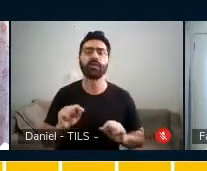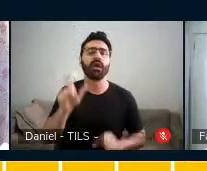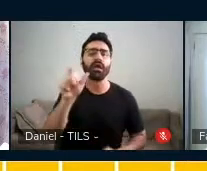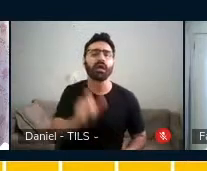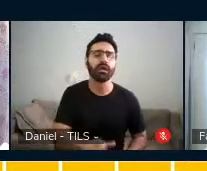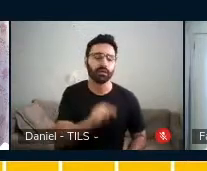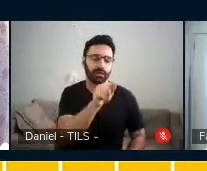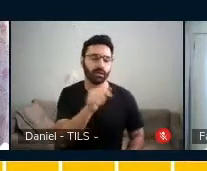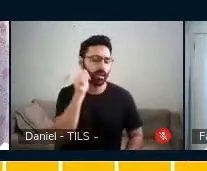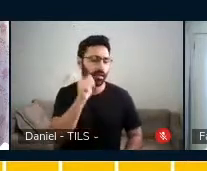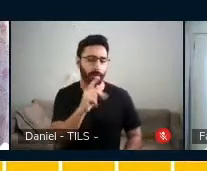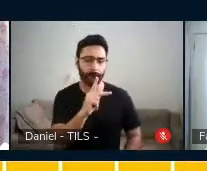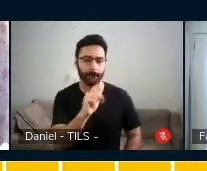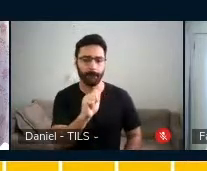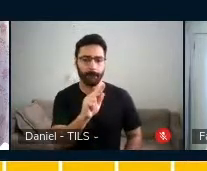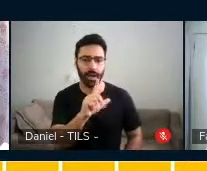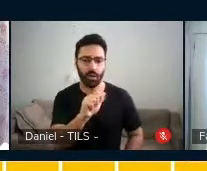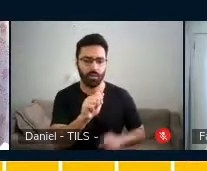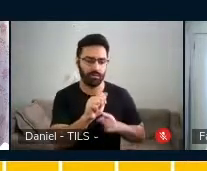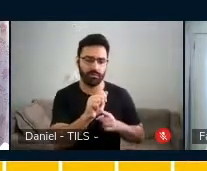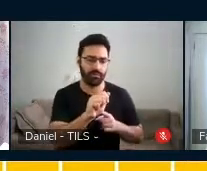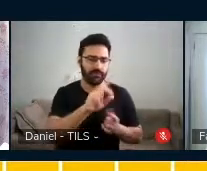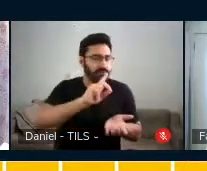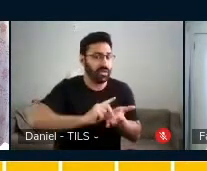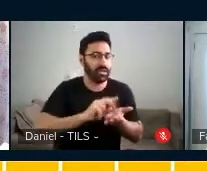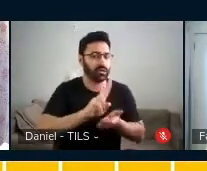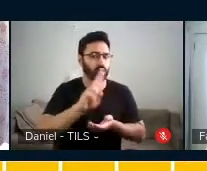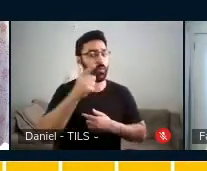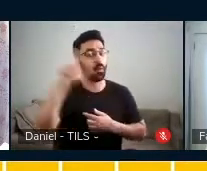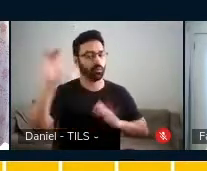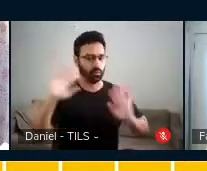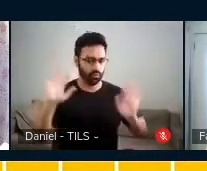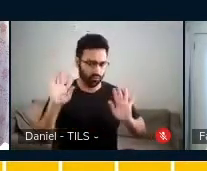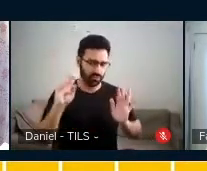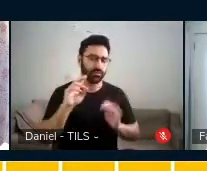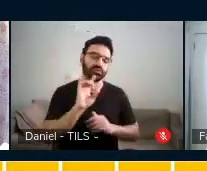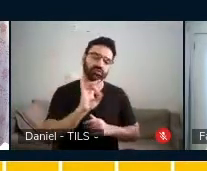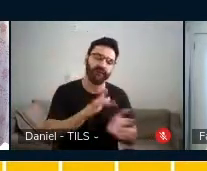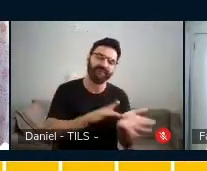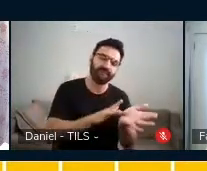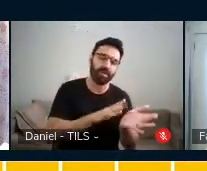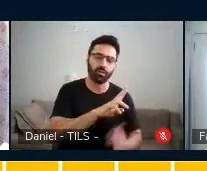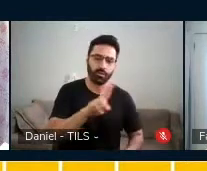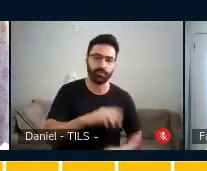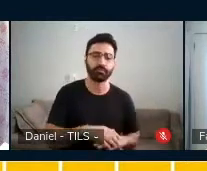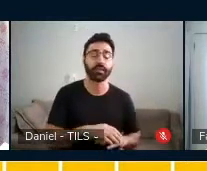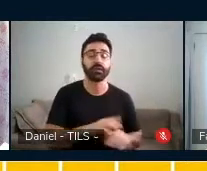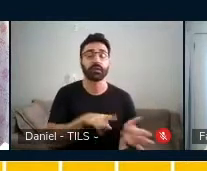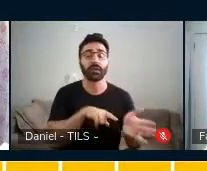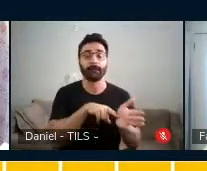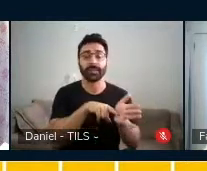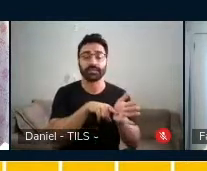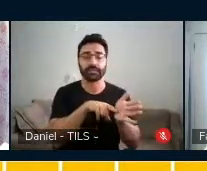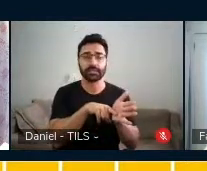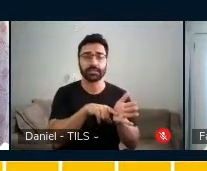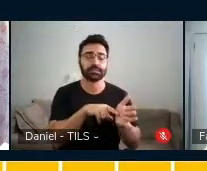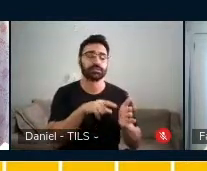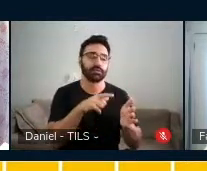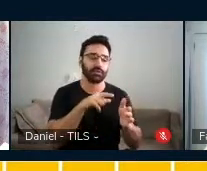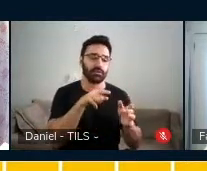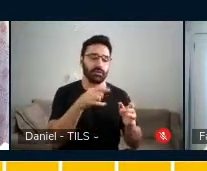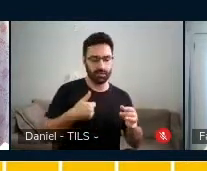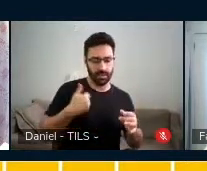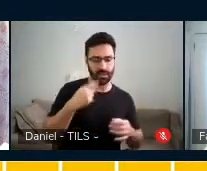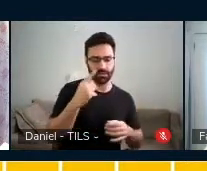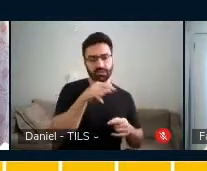É a Paula, o nome fictício escolhido por ela. Durante a pesquisa, ela tinha entre nove e dez